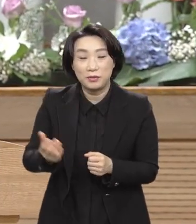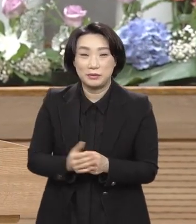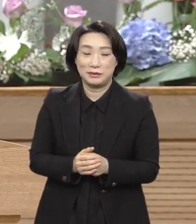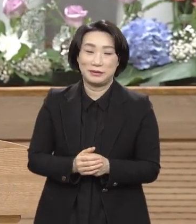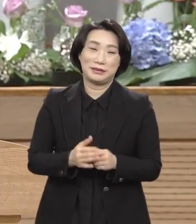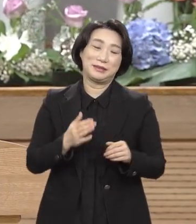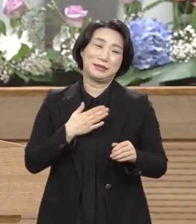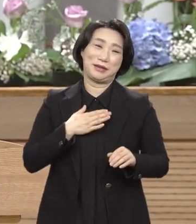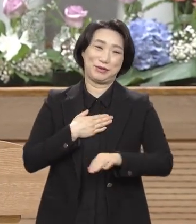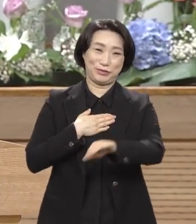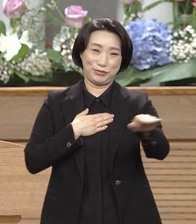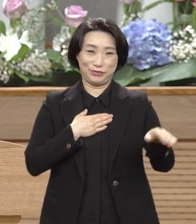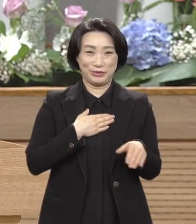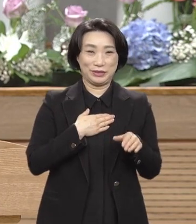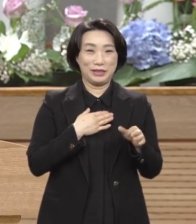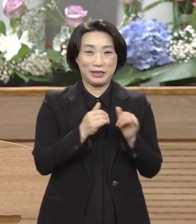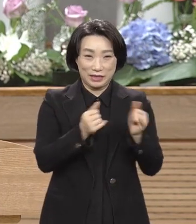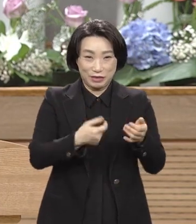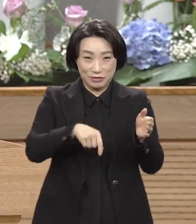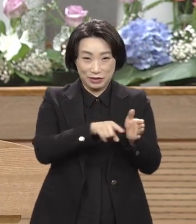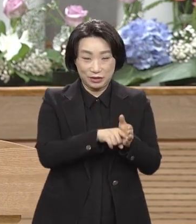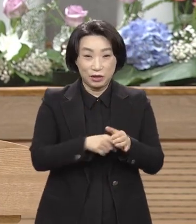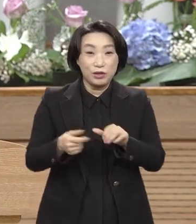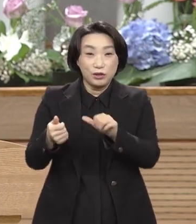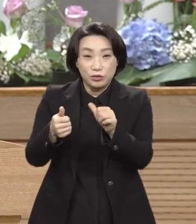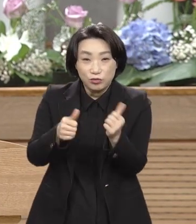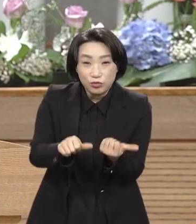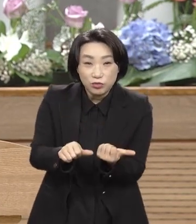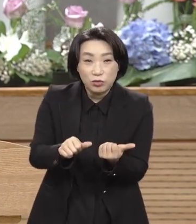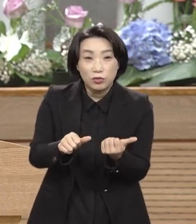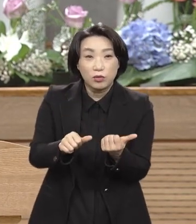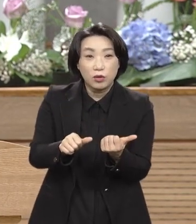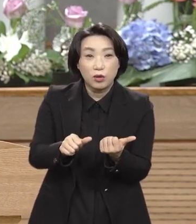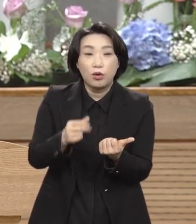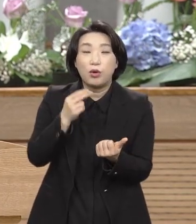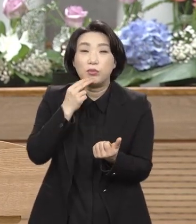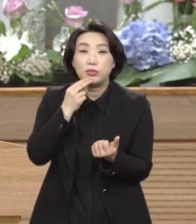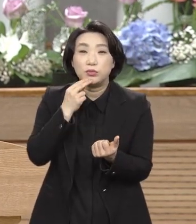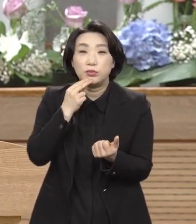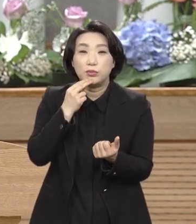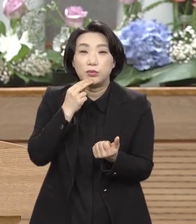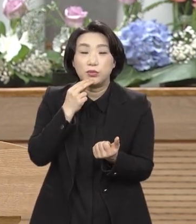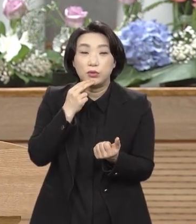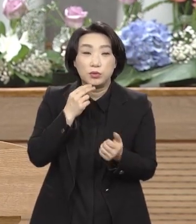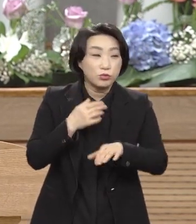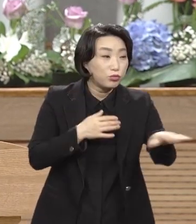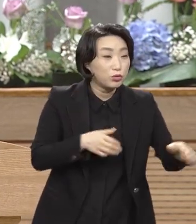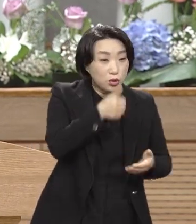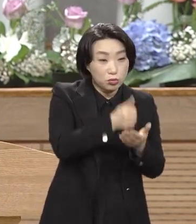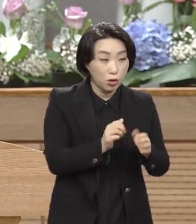위해서 죽어주지 않으면 회의는 해결할 수 없고